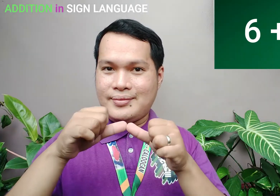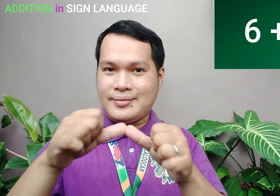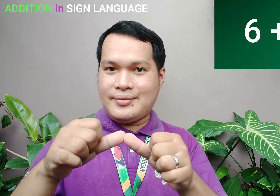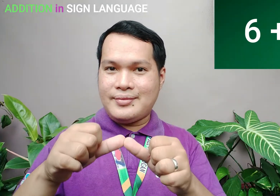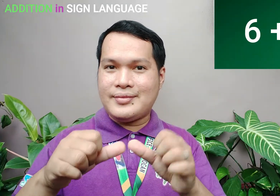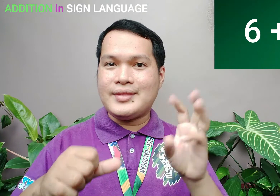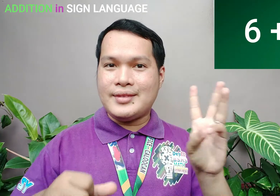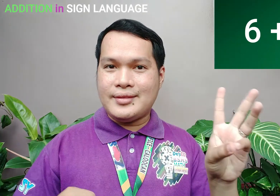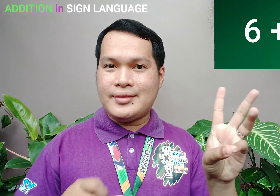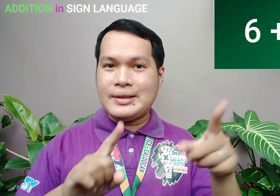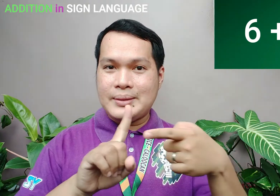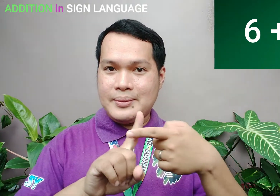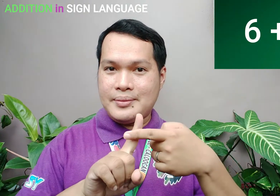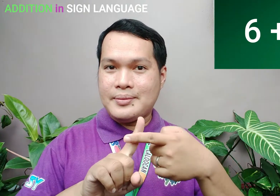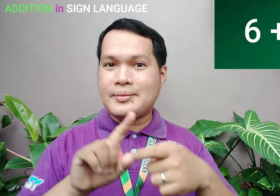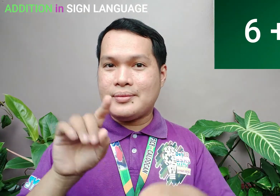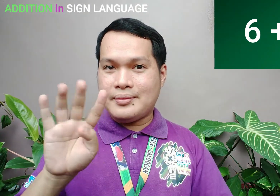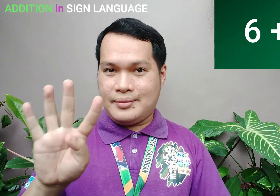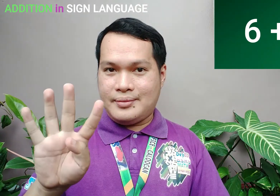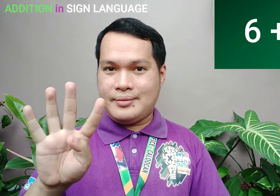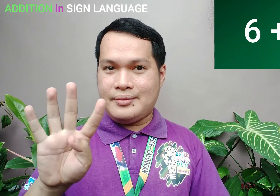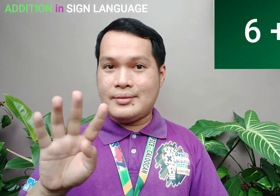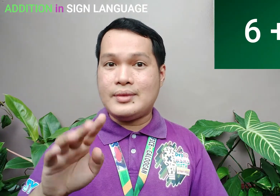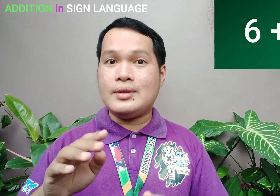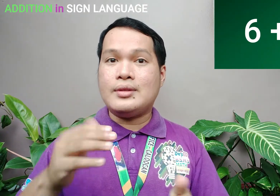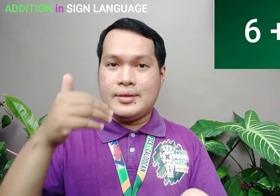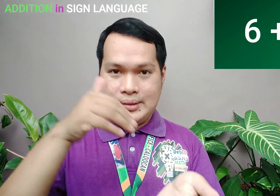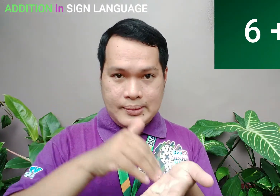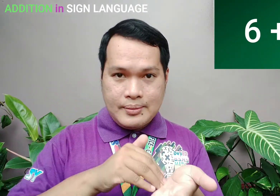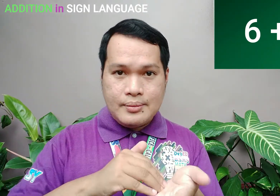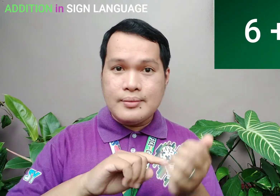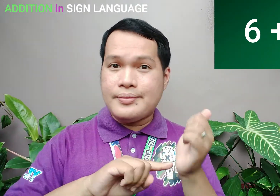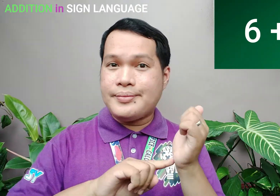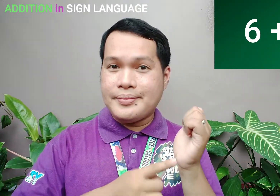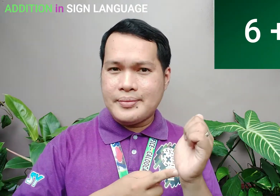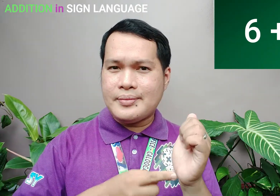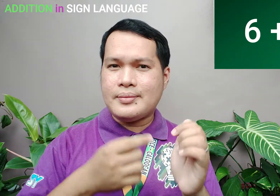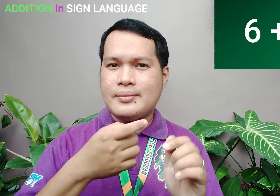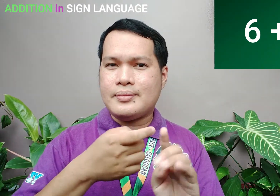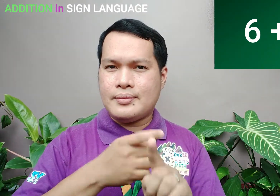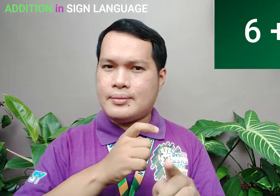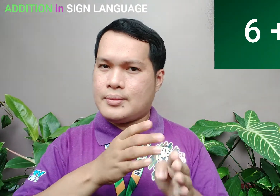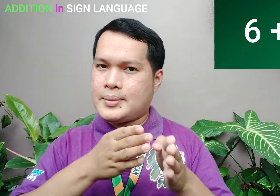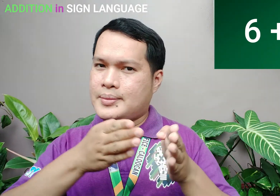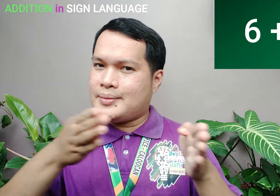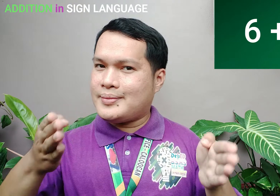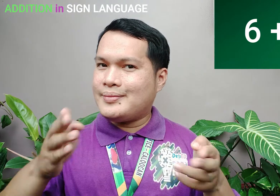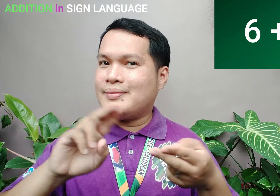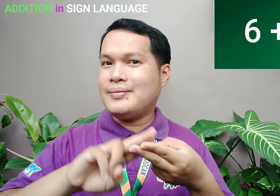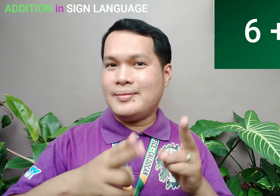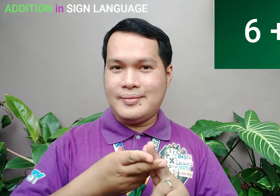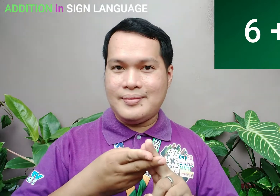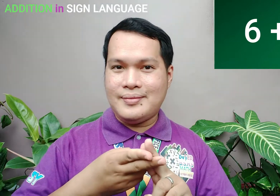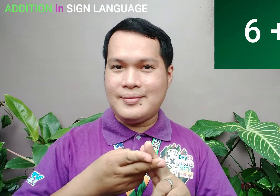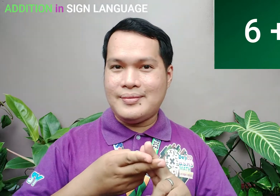Ngayon, ituloy natin ang 6 plus 4 Muli, start with a bigger number Which is